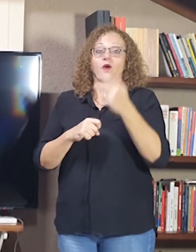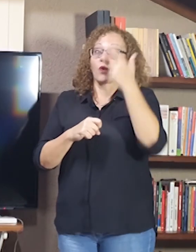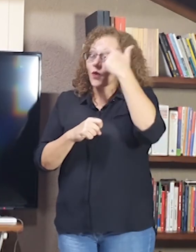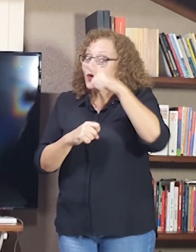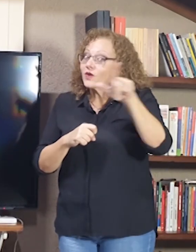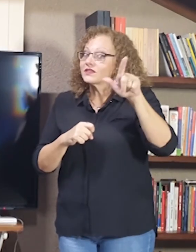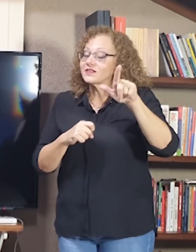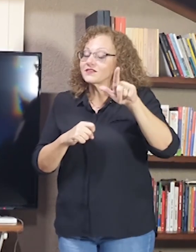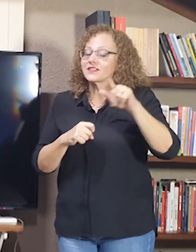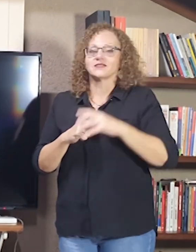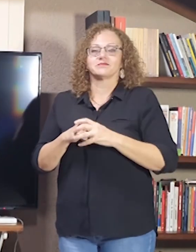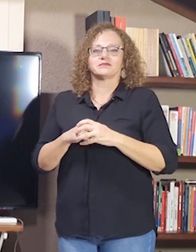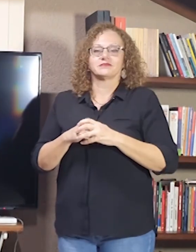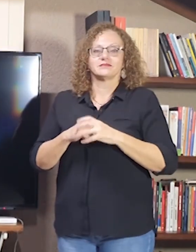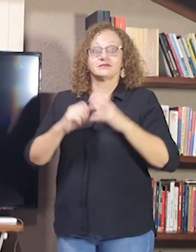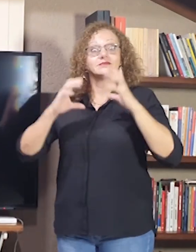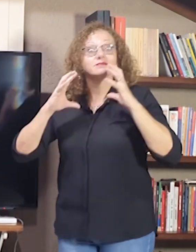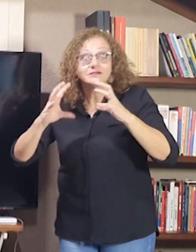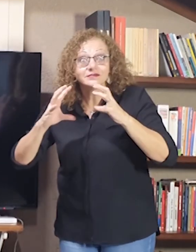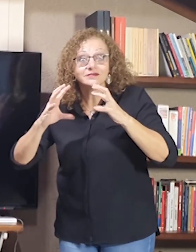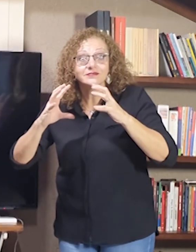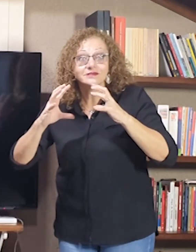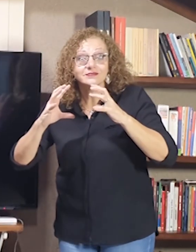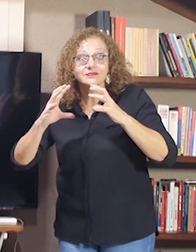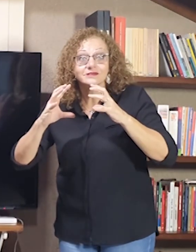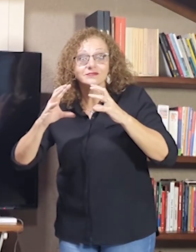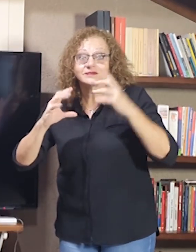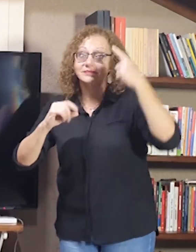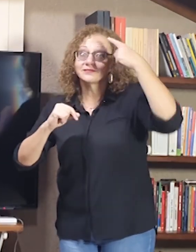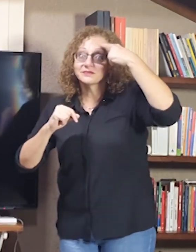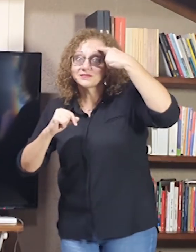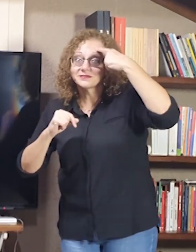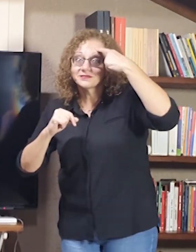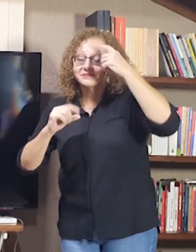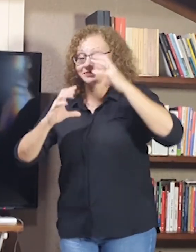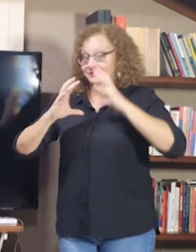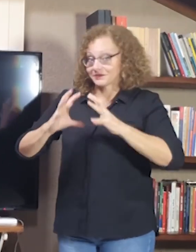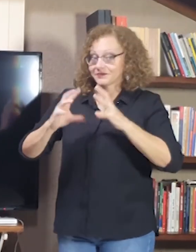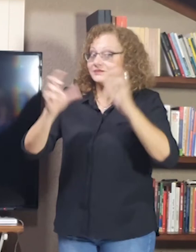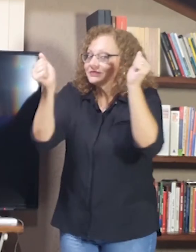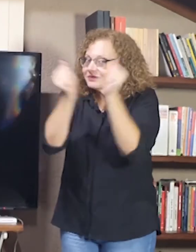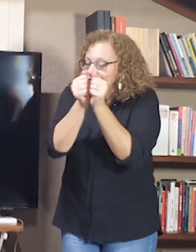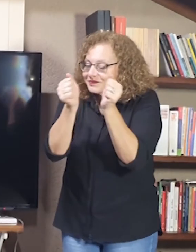Ó, bola. Percebam a minha expressão. Menina brincar.